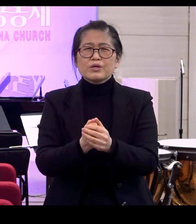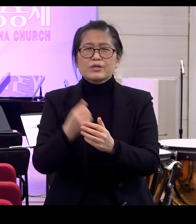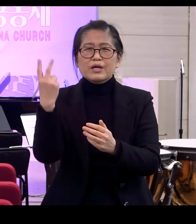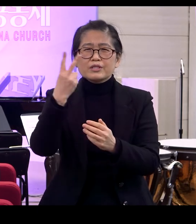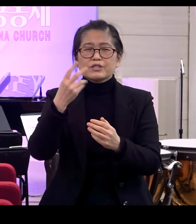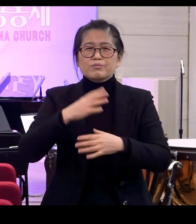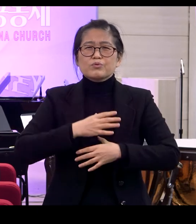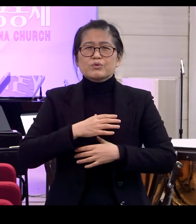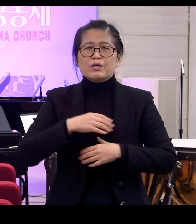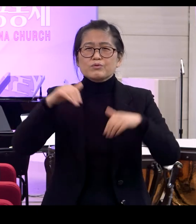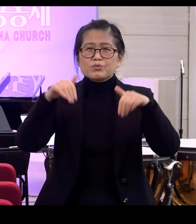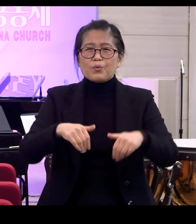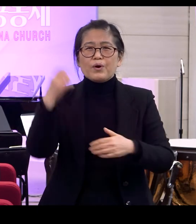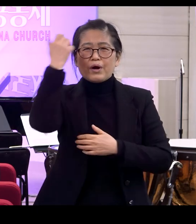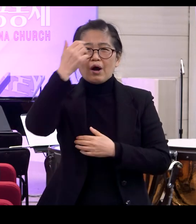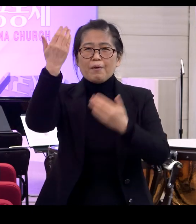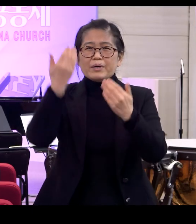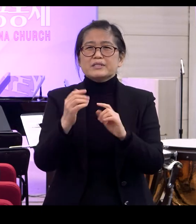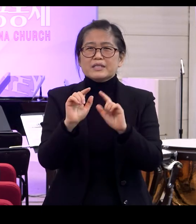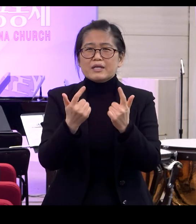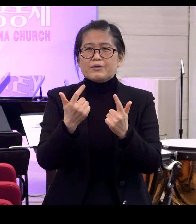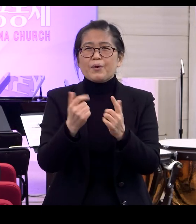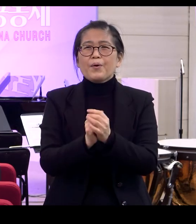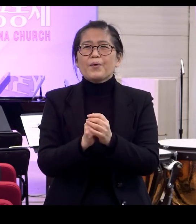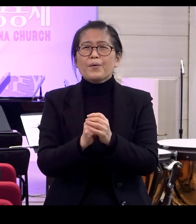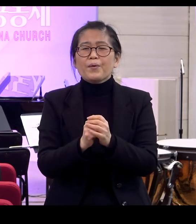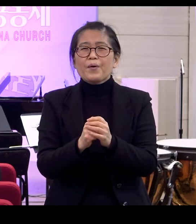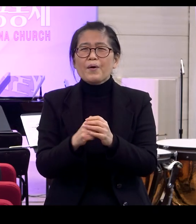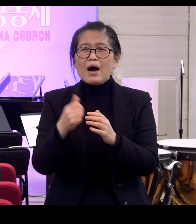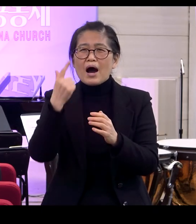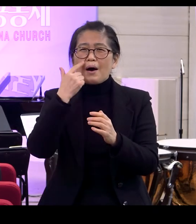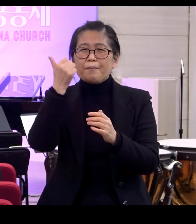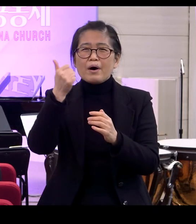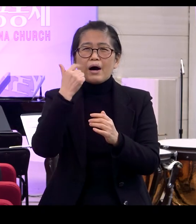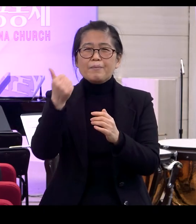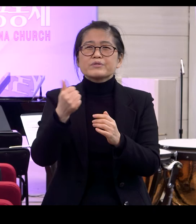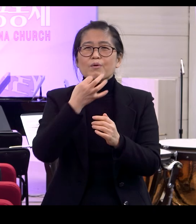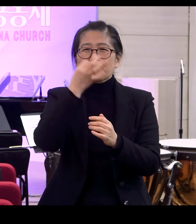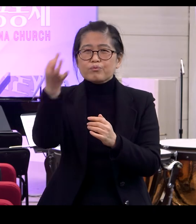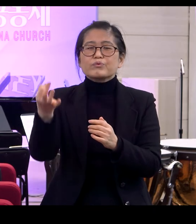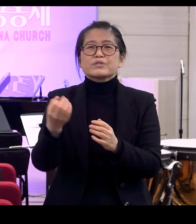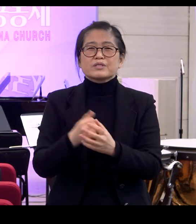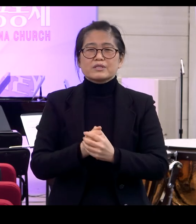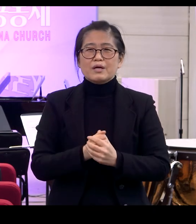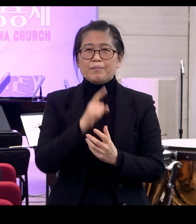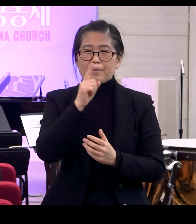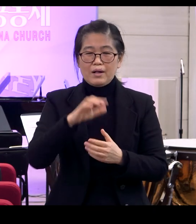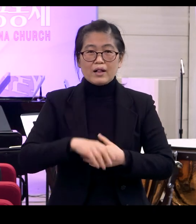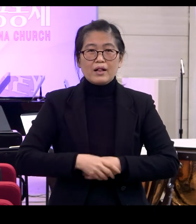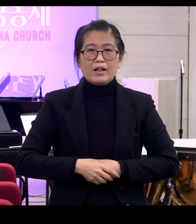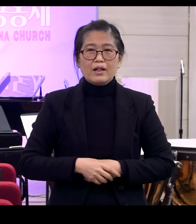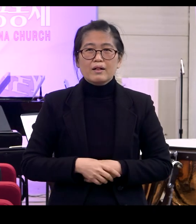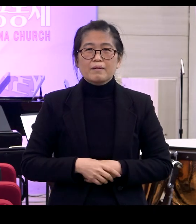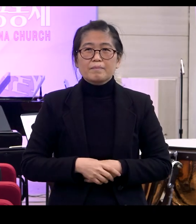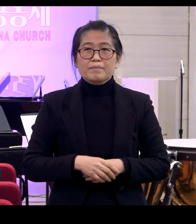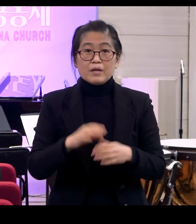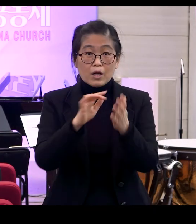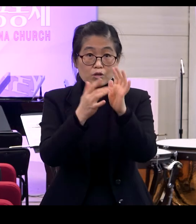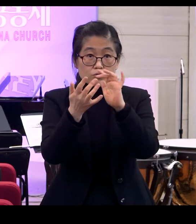종의 영을 받지 아니하고 양자 영을 받았으므로 우리가 아빠 아버지라고 부르지느니라 예수 믿으면